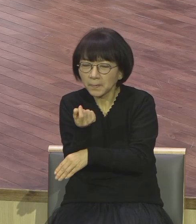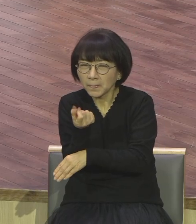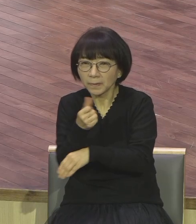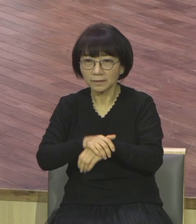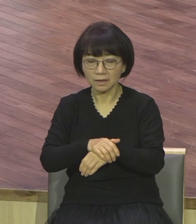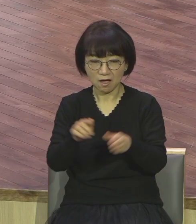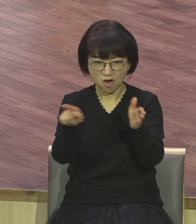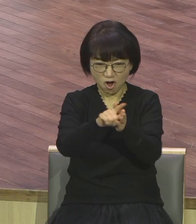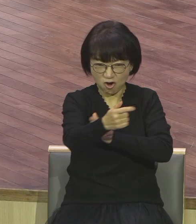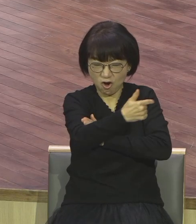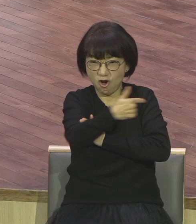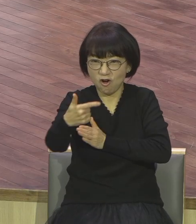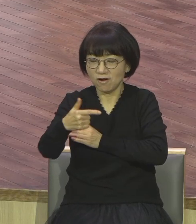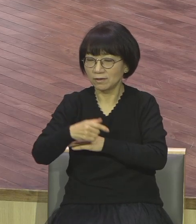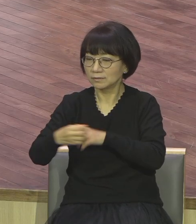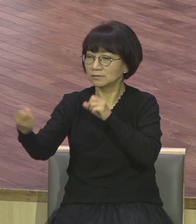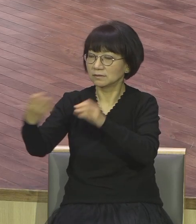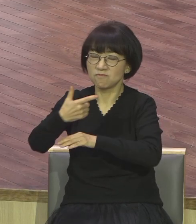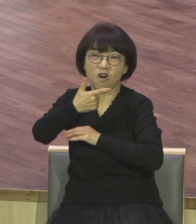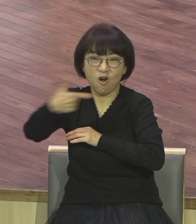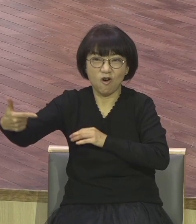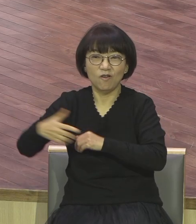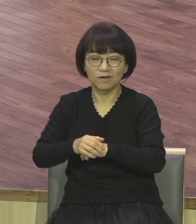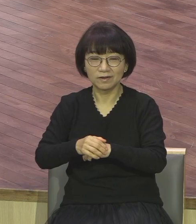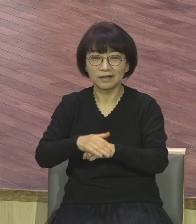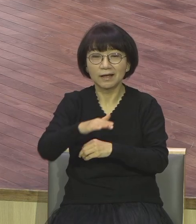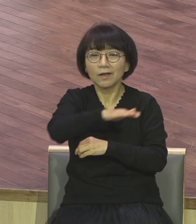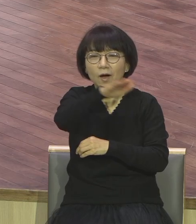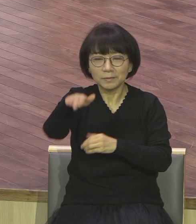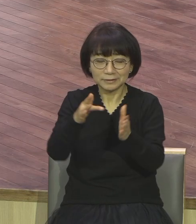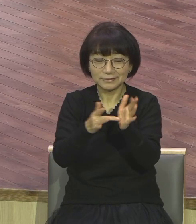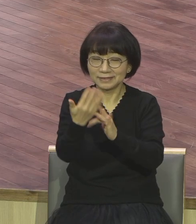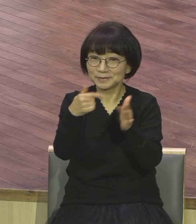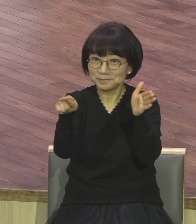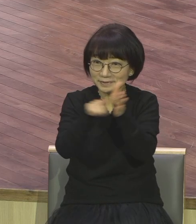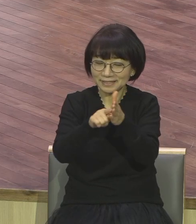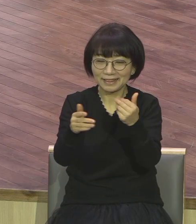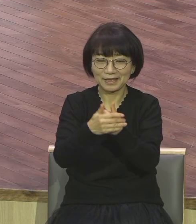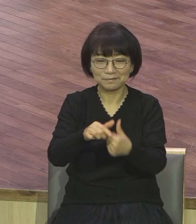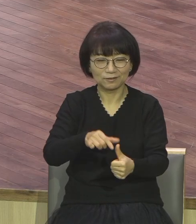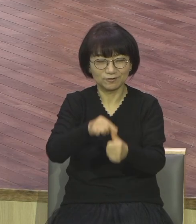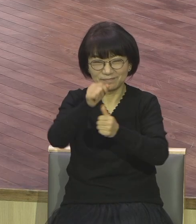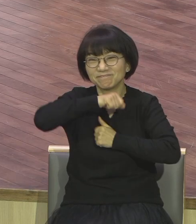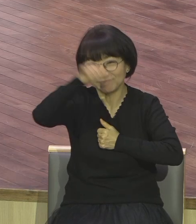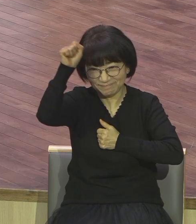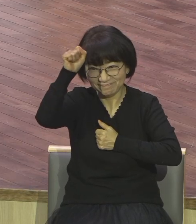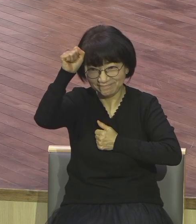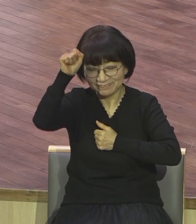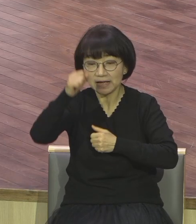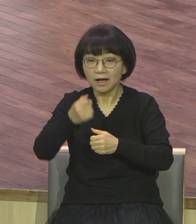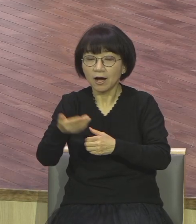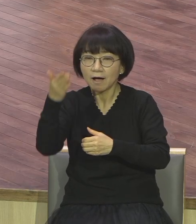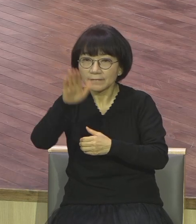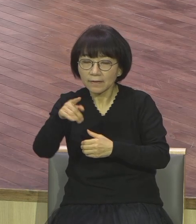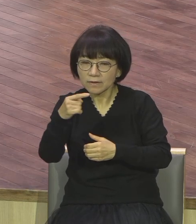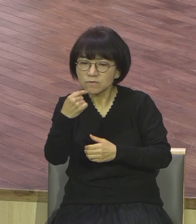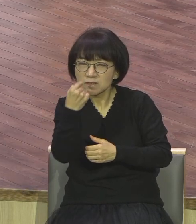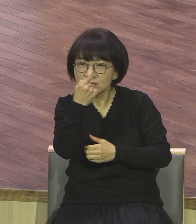구원과는 상관없습니다. 예수 믿음 다 구원받지요. 그런데 너 입을 크게 열라.